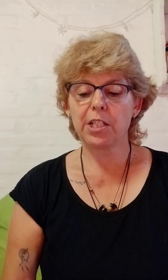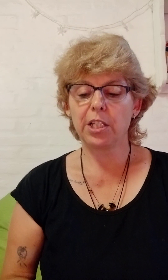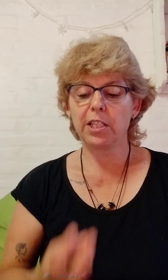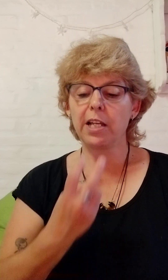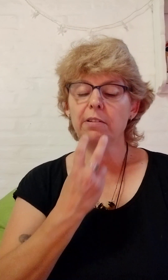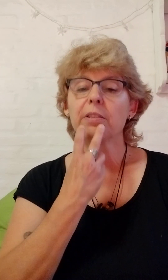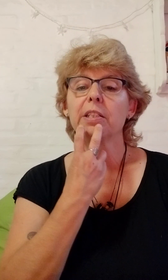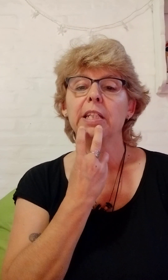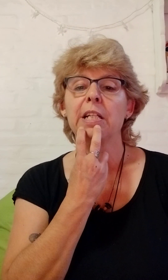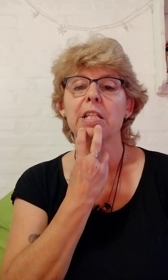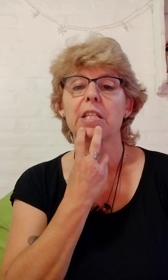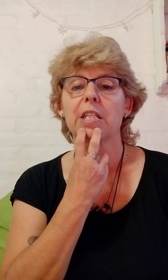Electricista. Es.